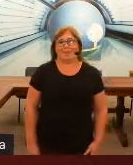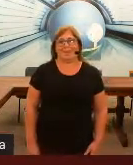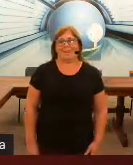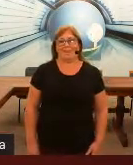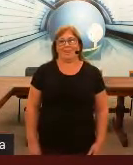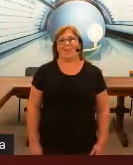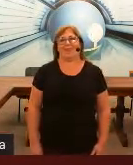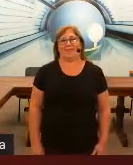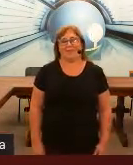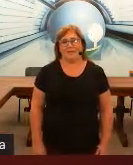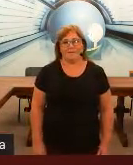surda também.